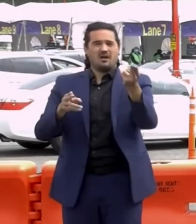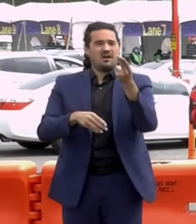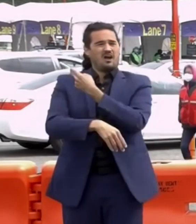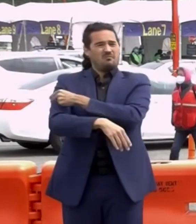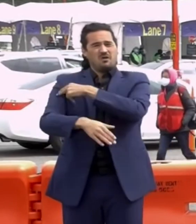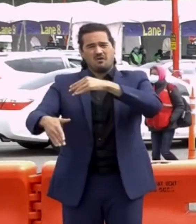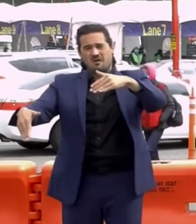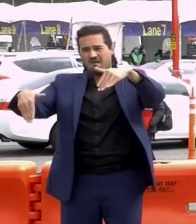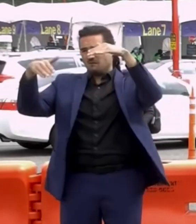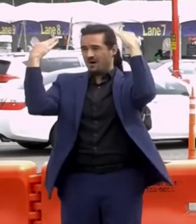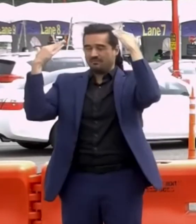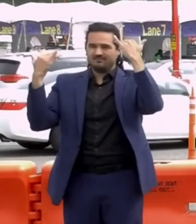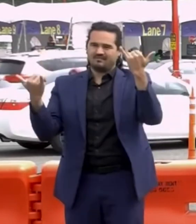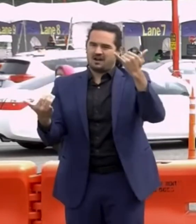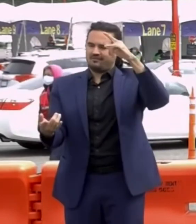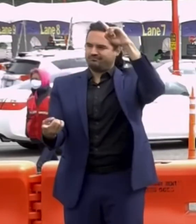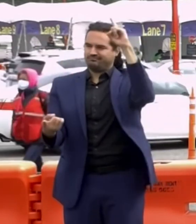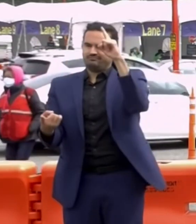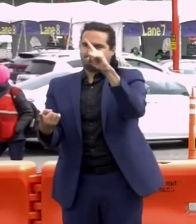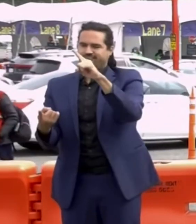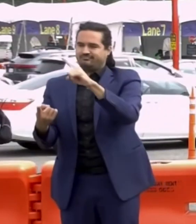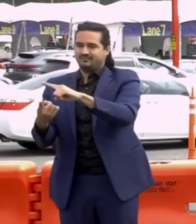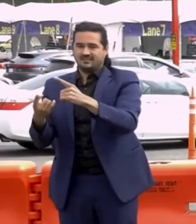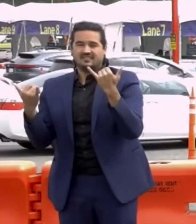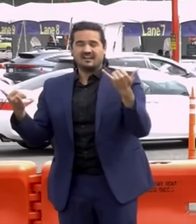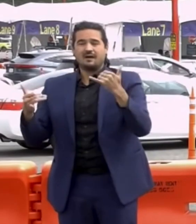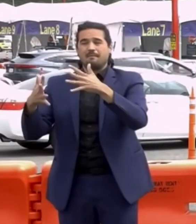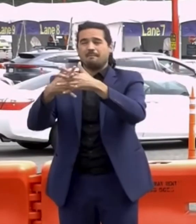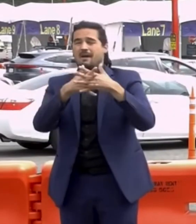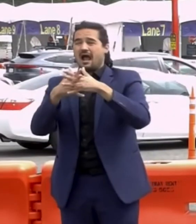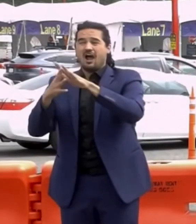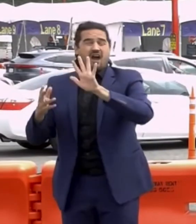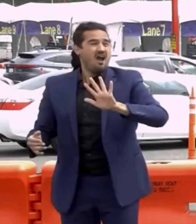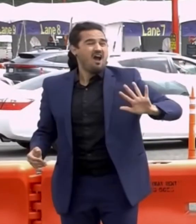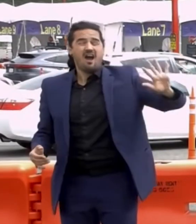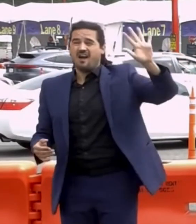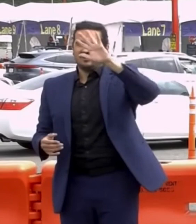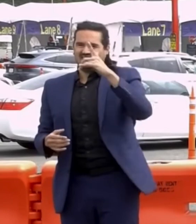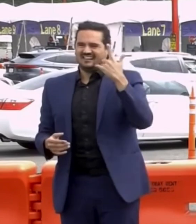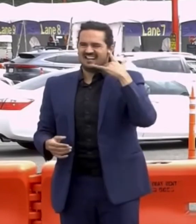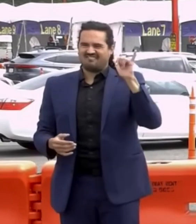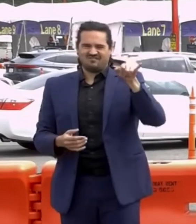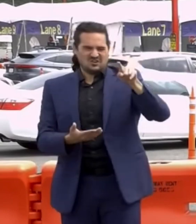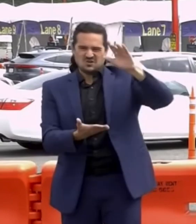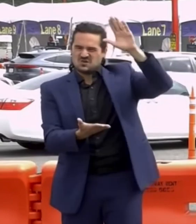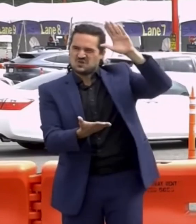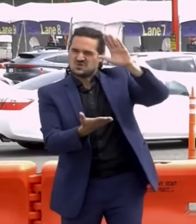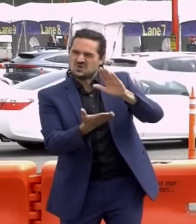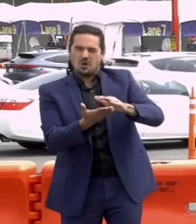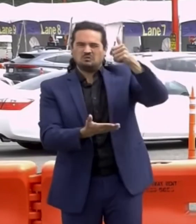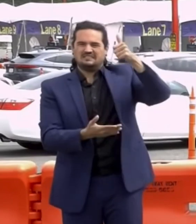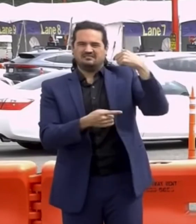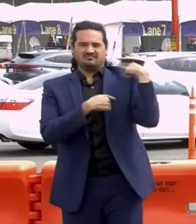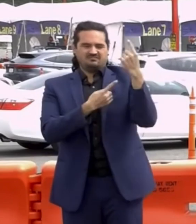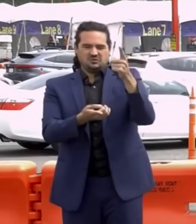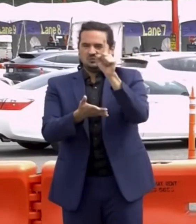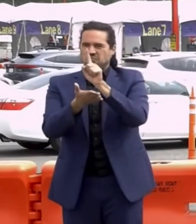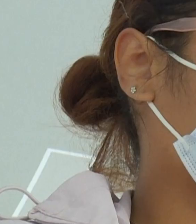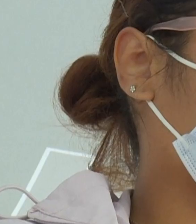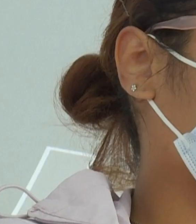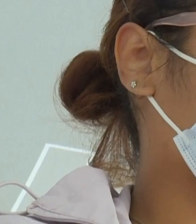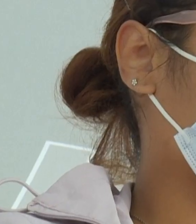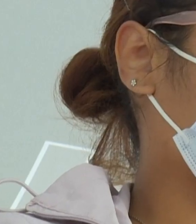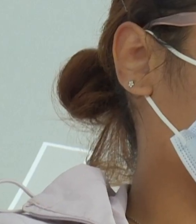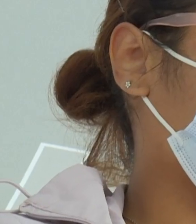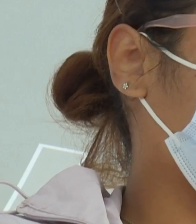bajas de Estados Unidos durante un periodo de siete días. Ahora tenemos una tasa de positividad del 1.6 por ciento en todo el estado.